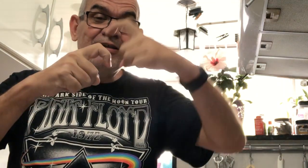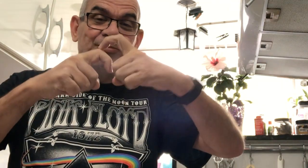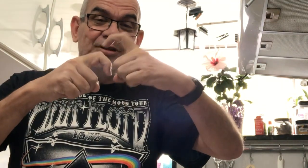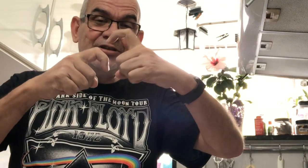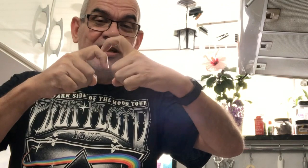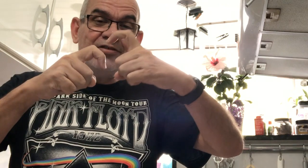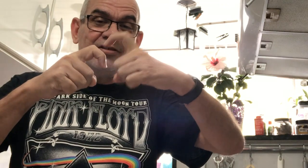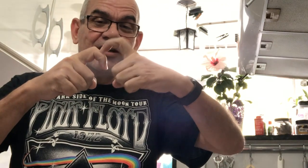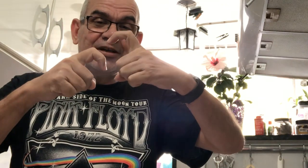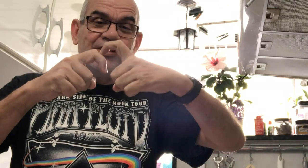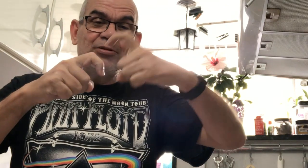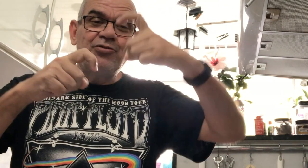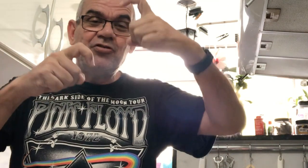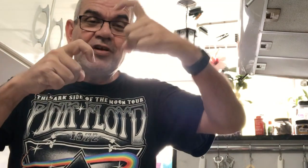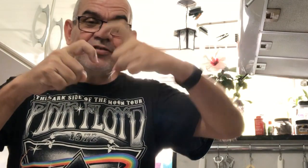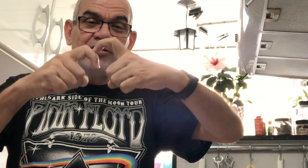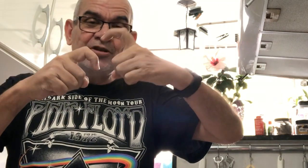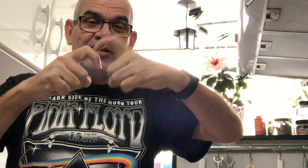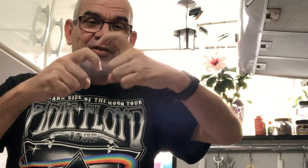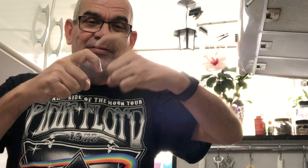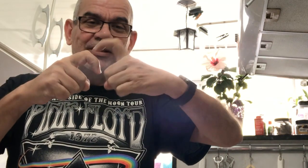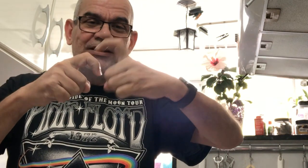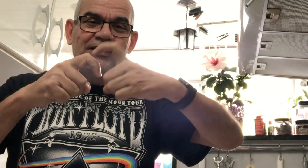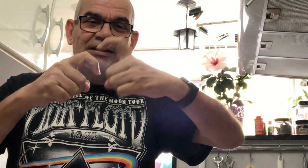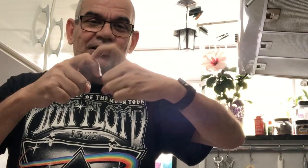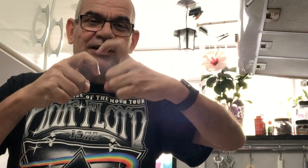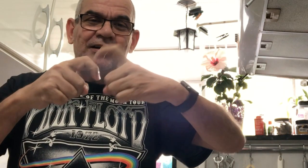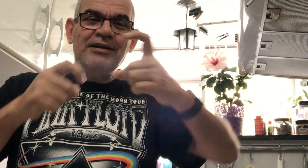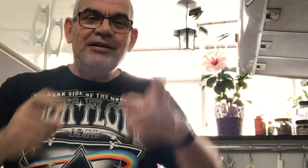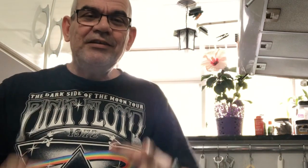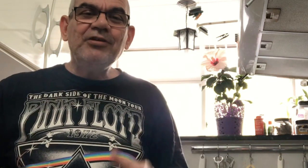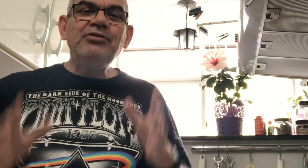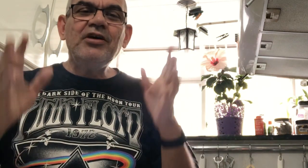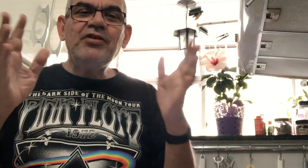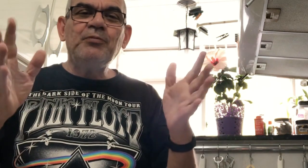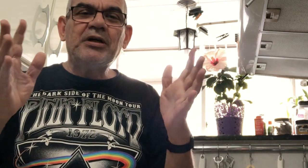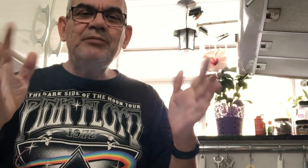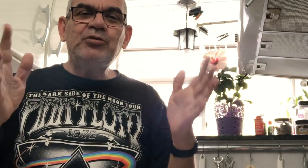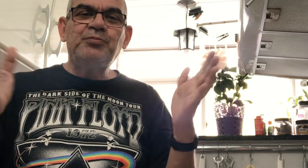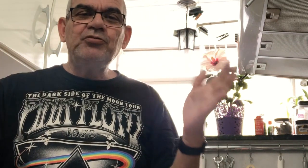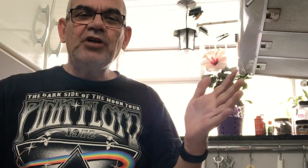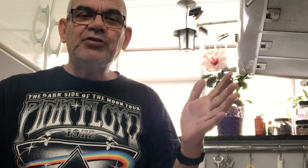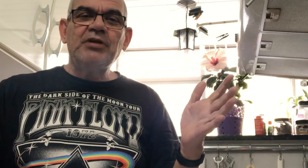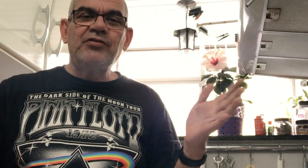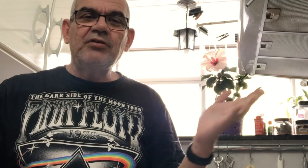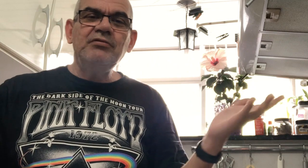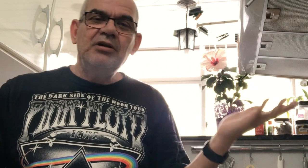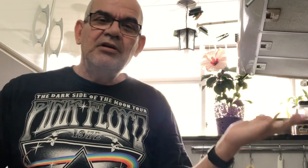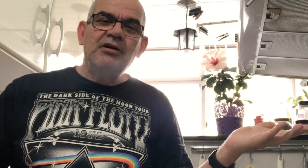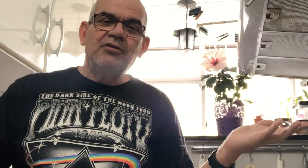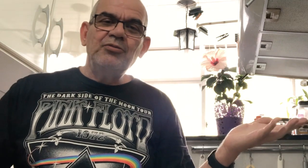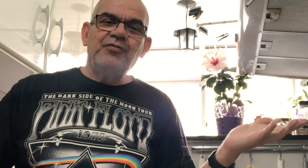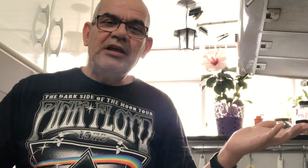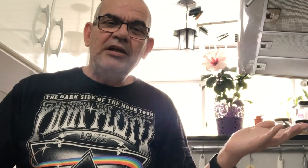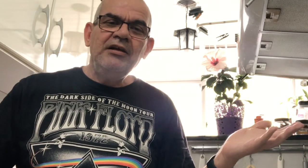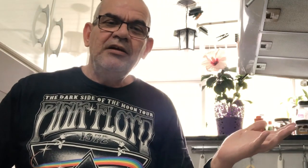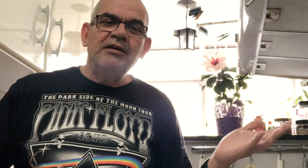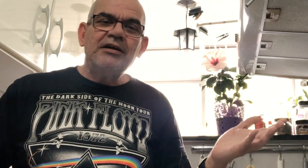depois esse sinal aqui, como se estivesse dando uma injeção, tá? Então, o terceiro parâmetro, ponto de articulação, como eu falei, tá?